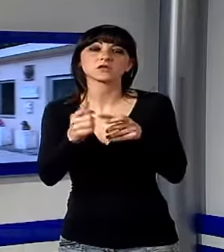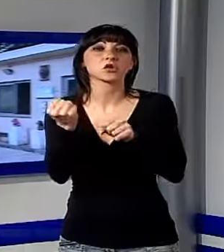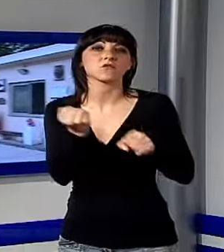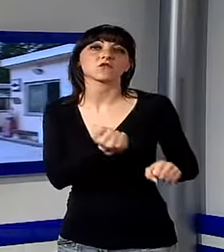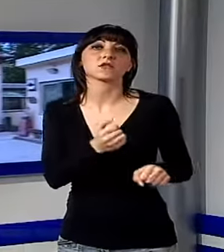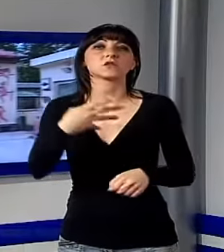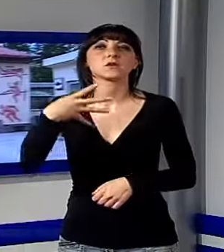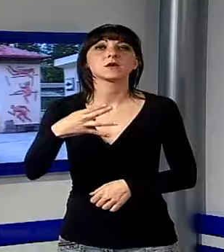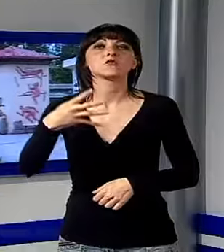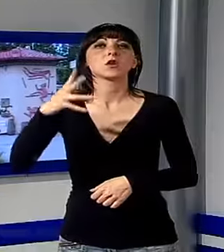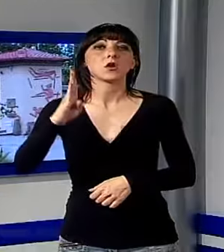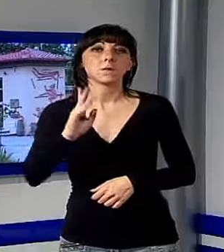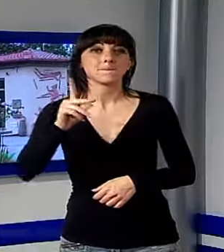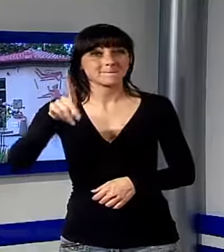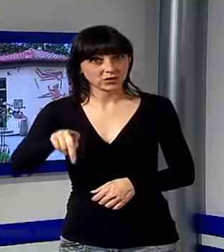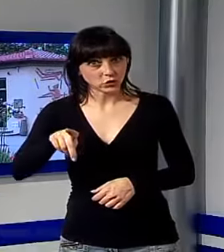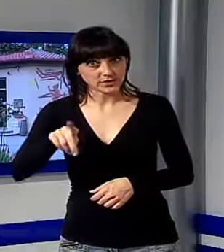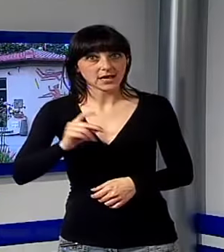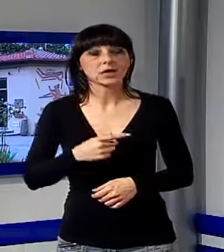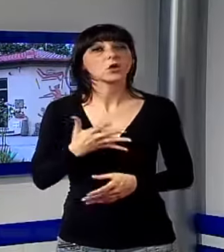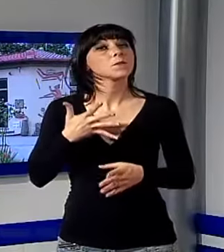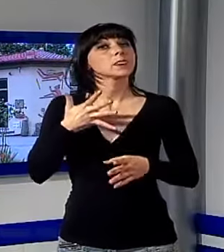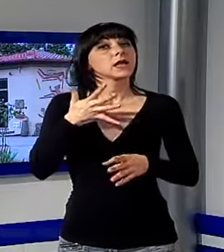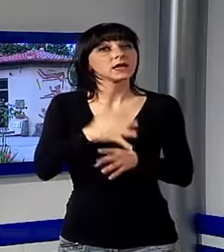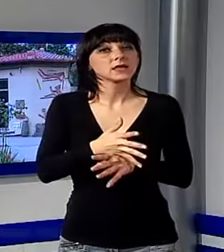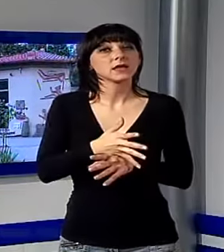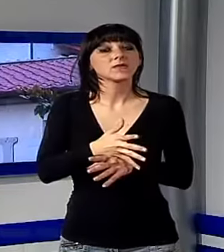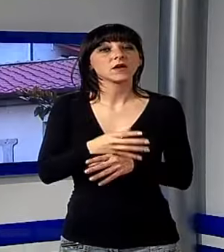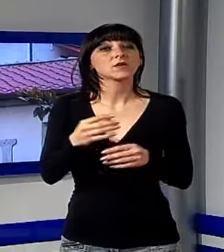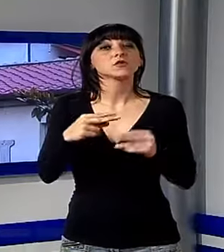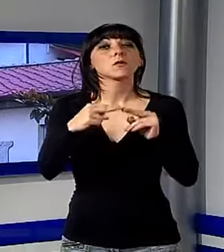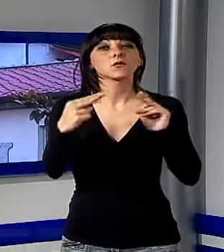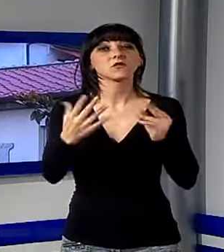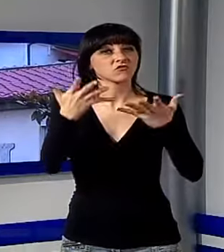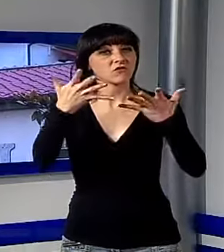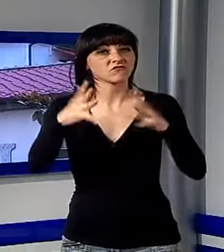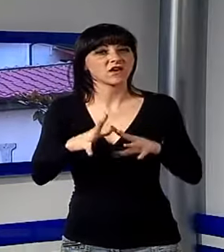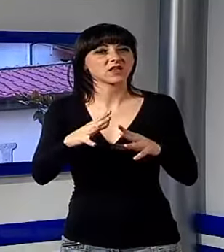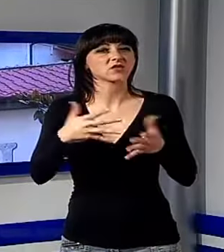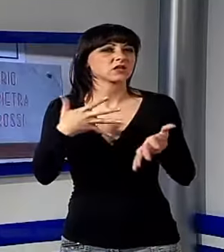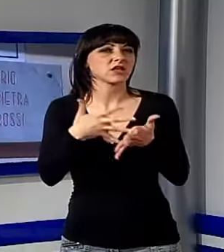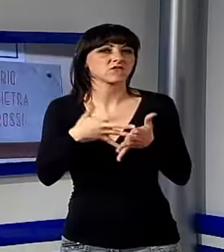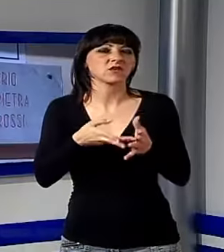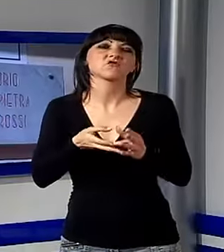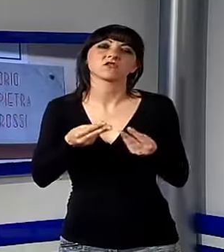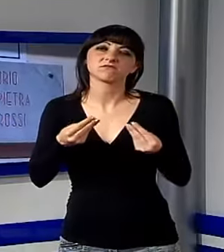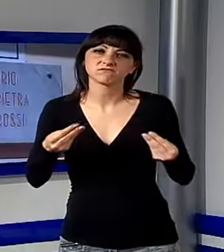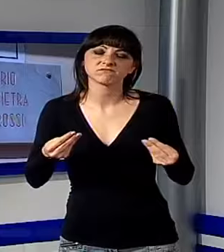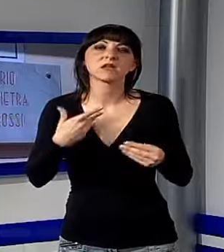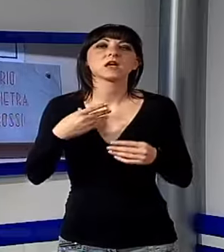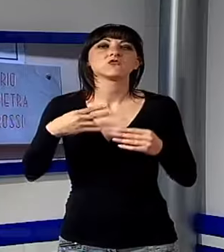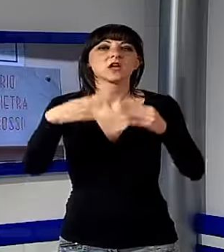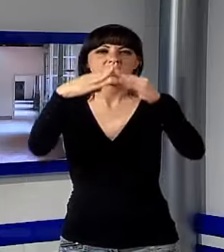L'intervento effettuato da Palazzo Ducale grazie al contributo della fondazione è stato piuttosto complesso. Il rifacimento delle